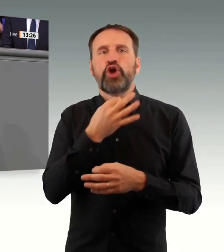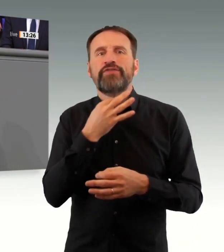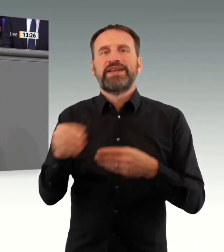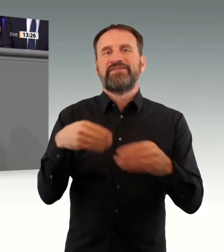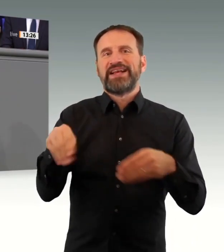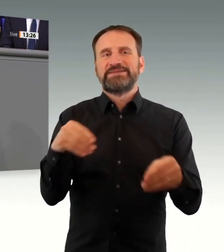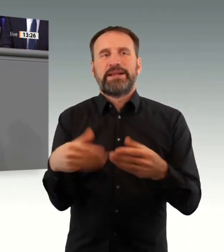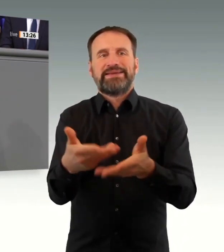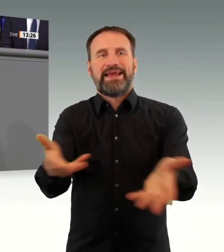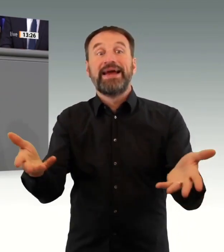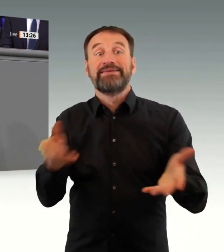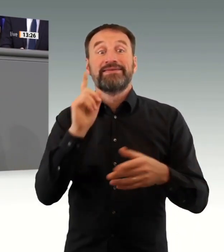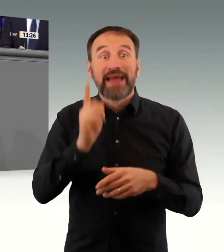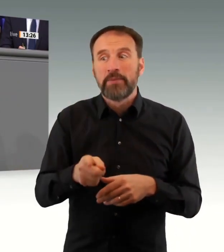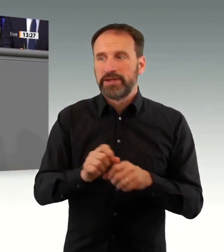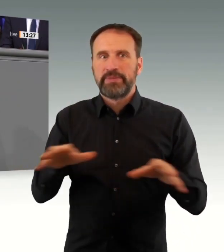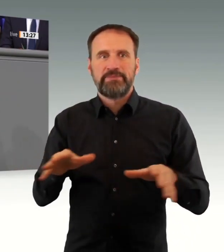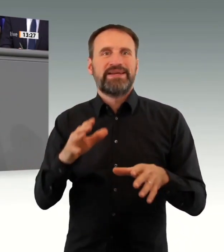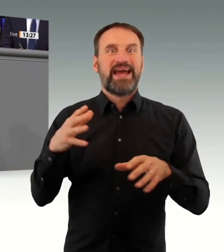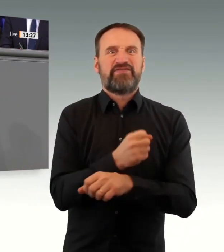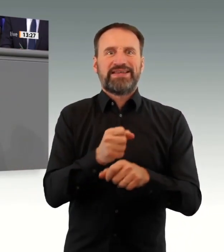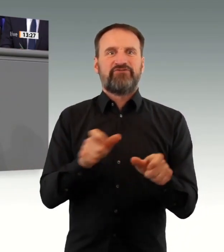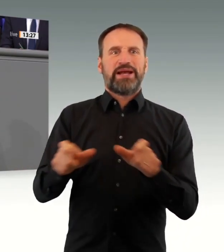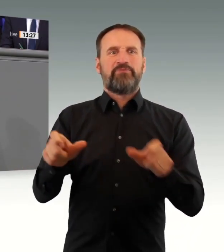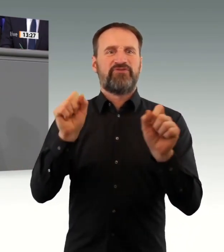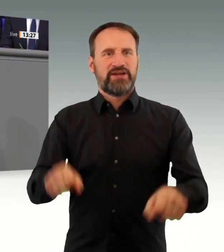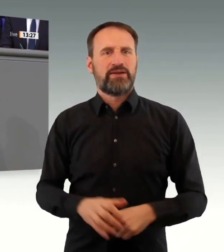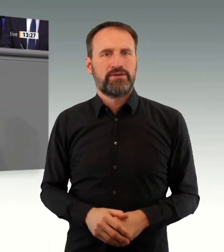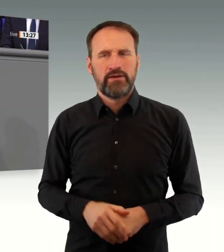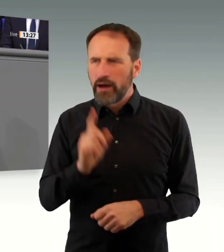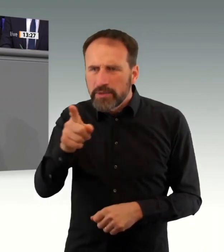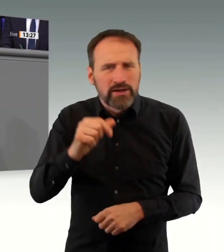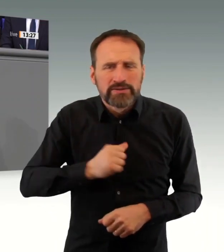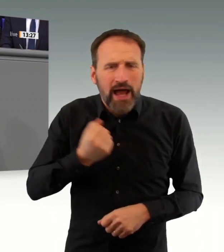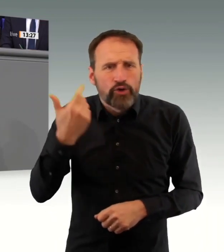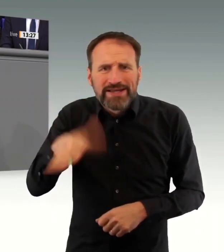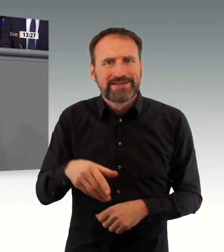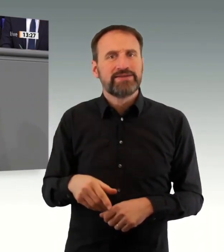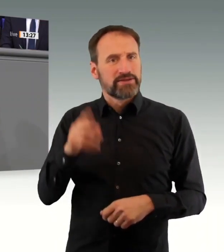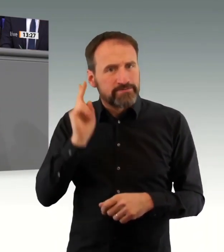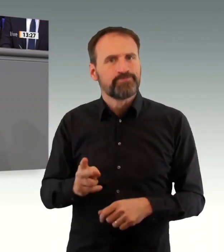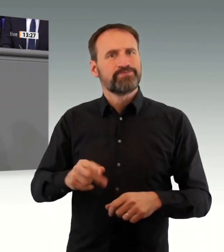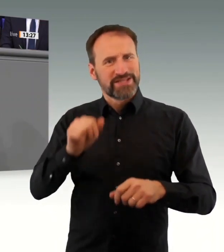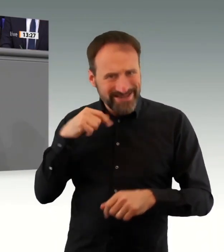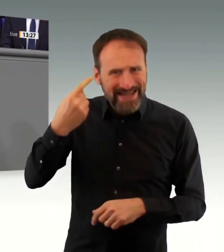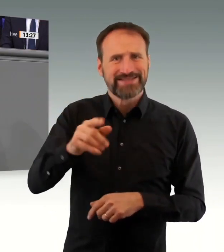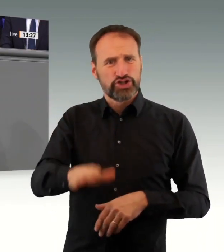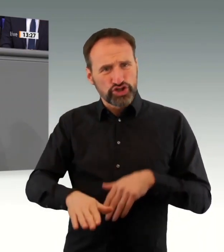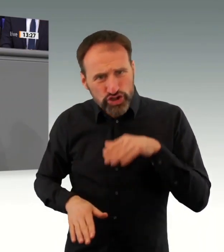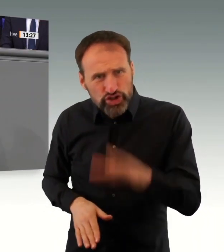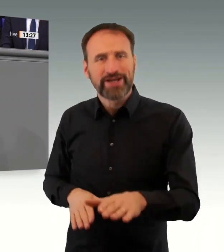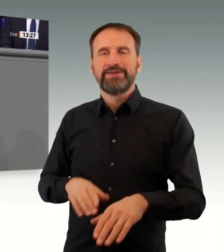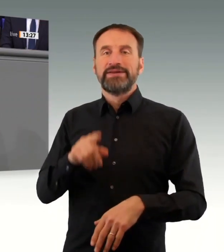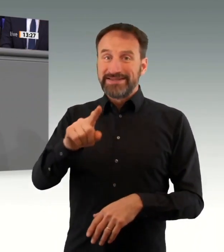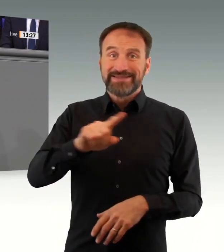Mensch, dass wir Schulen schließen. Aber ich kann nur mal sagen, wir haben jetzt eine neue Variante, Omikron, und wir wissen noch nicht, wie die Studien weitergehen werden.